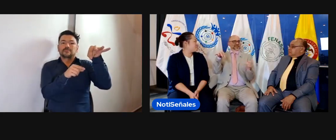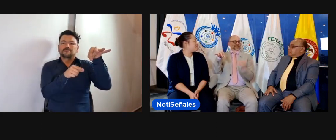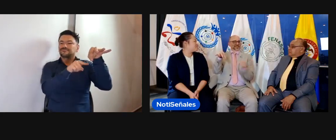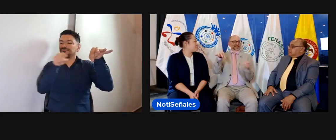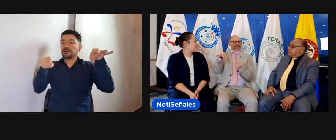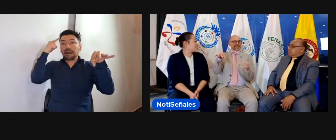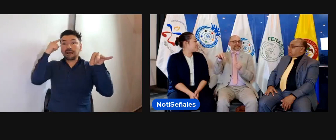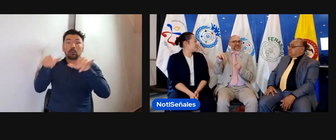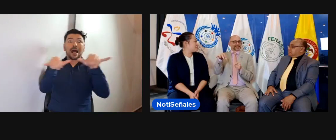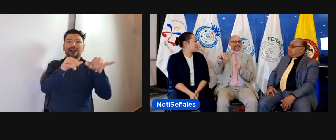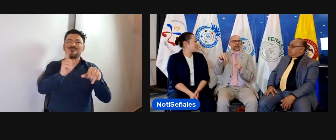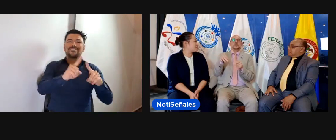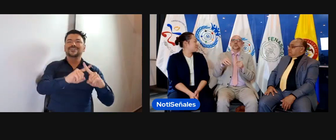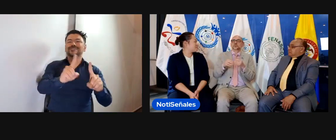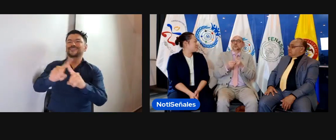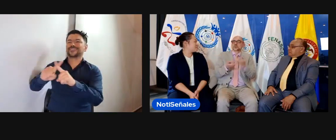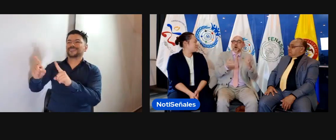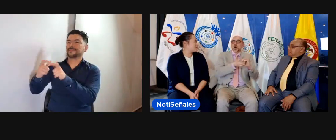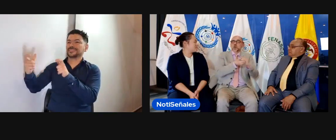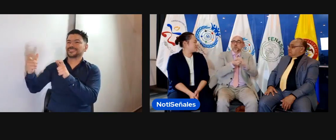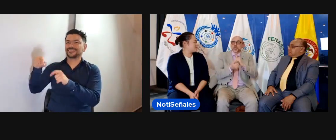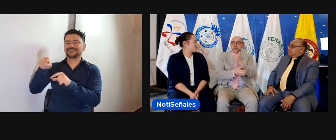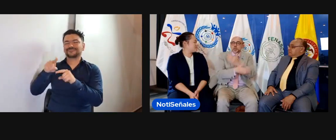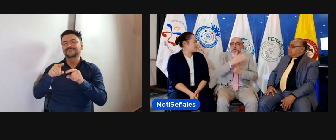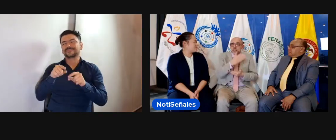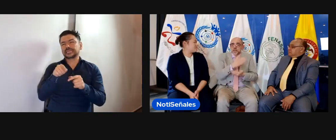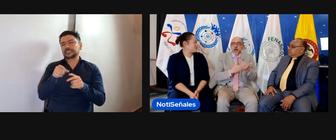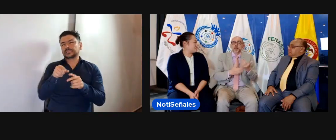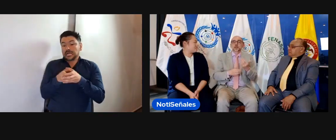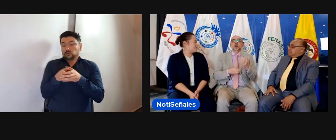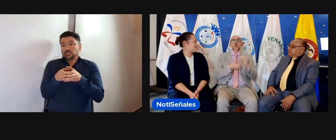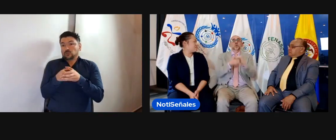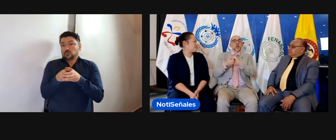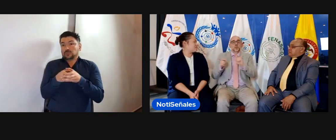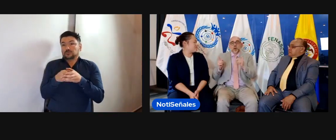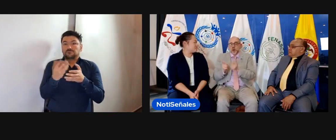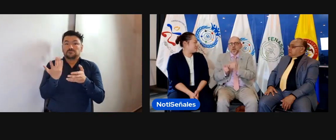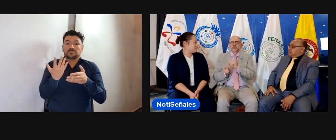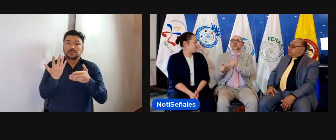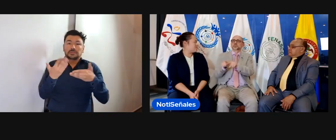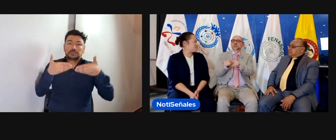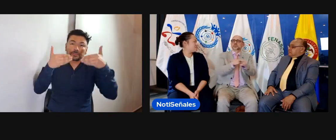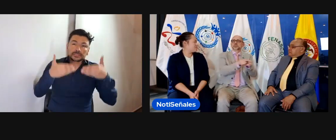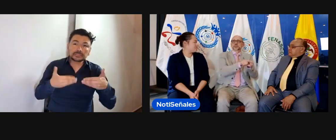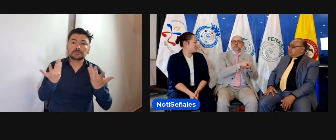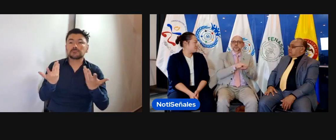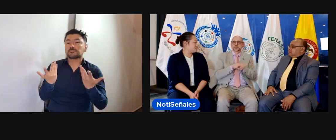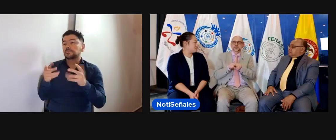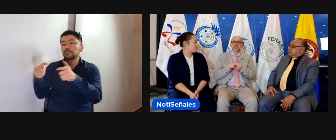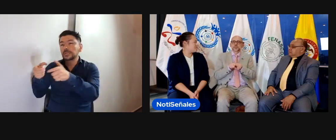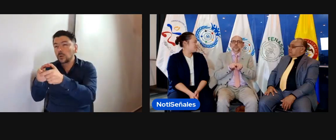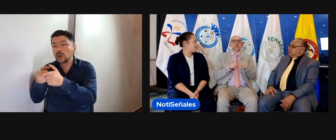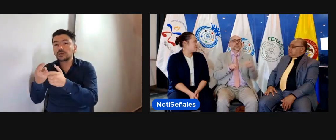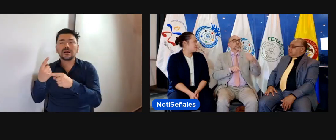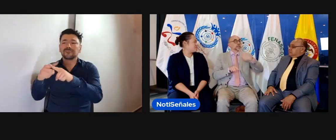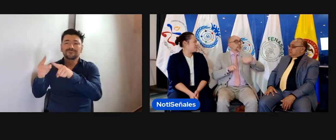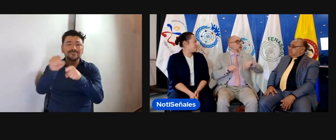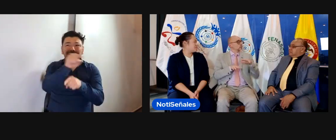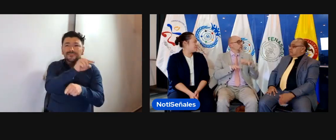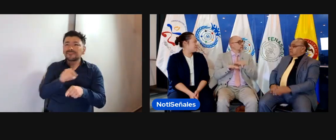Hay personas, obviamente, que dentro de ese movimiento, pues, presentan diferencias. Hay diferentes asociaciones, asociaciones